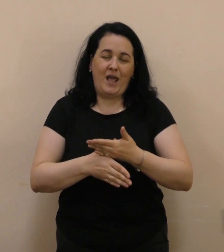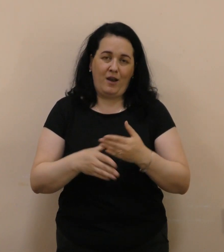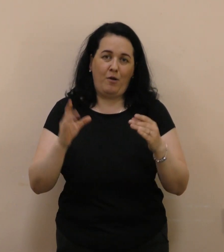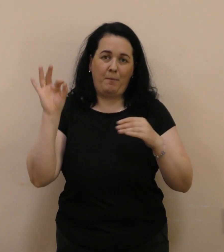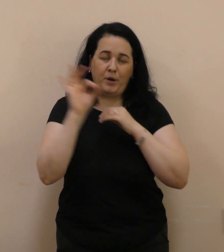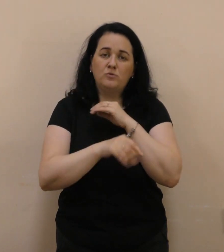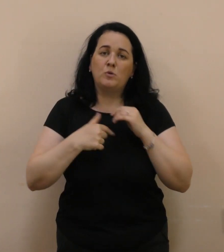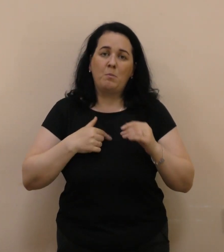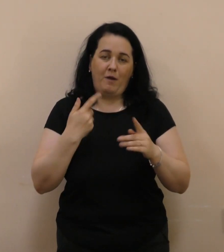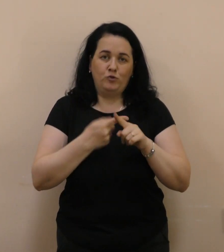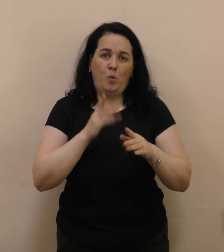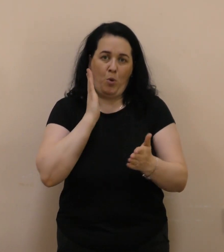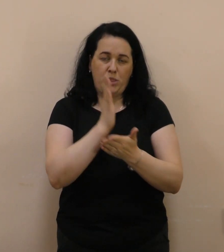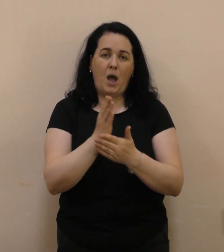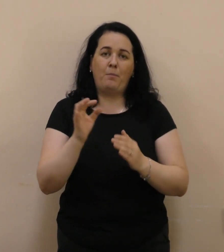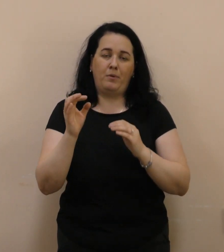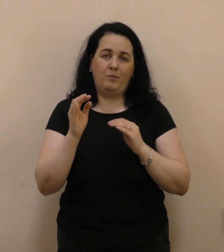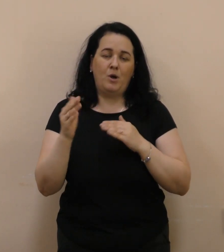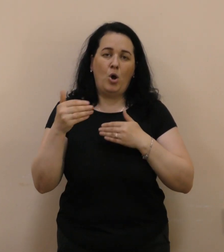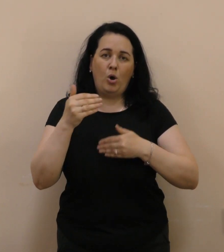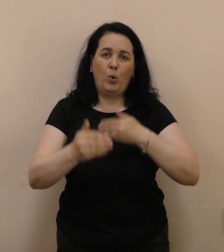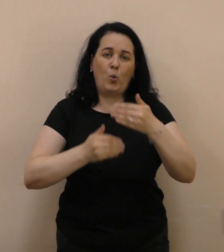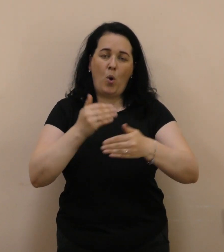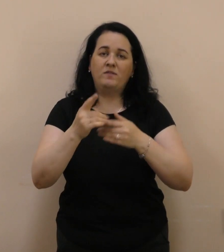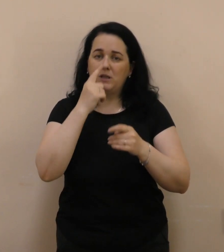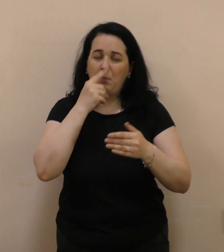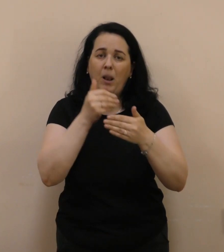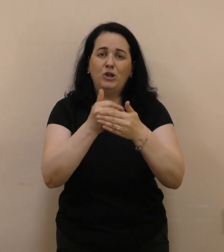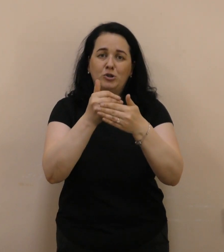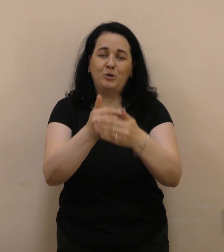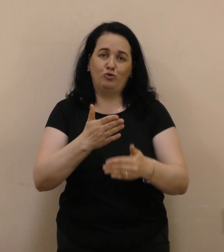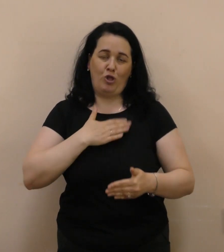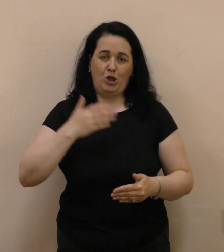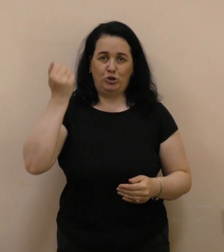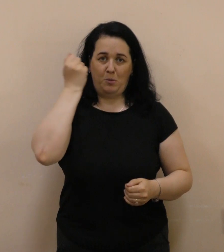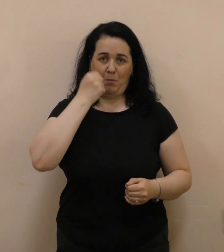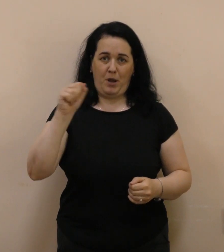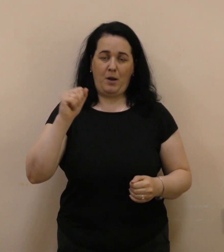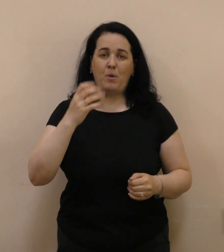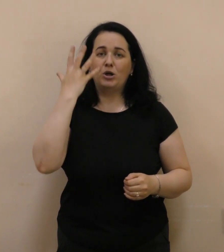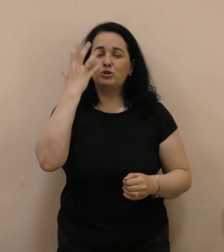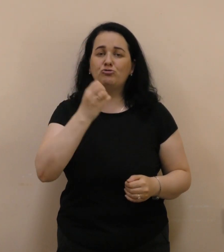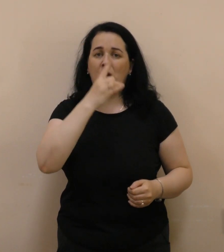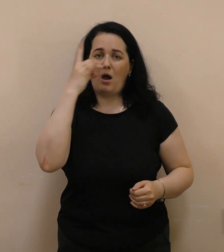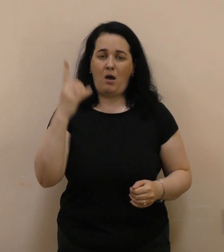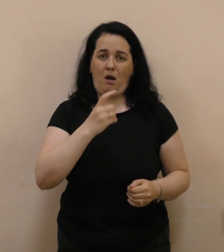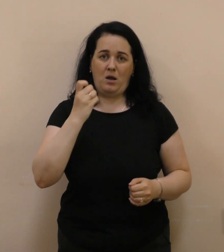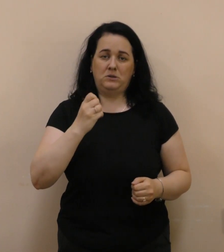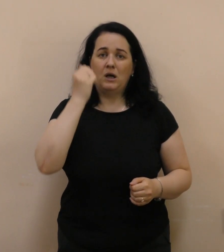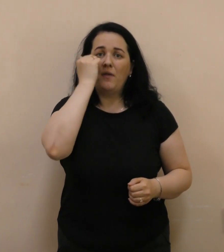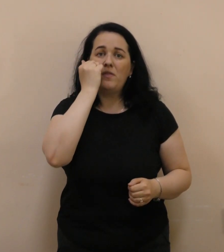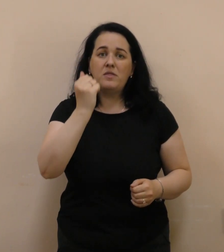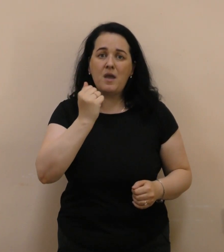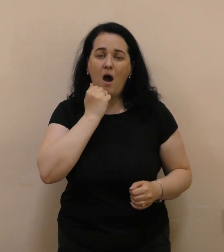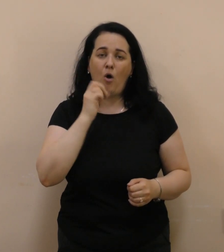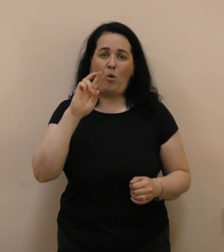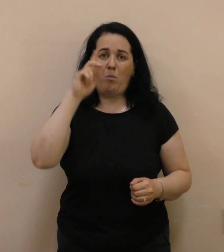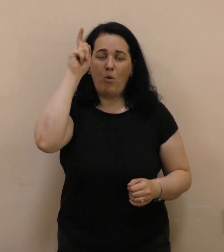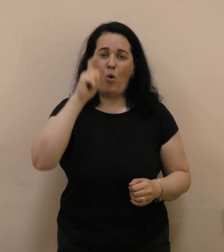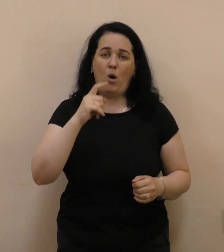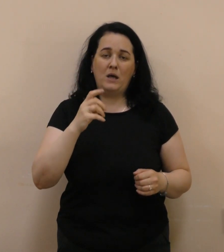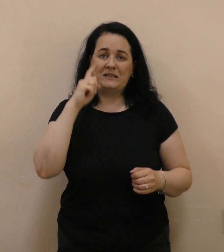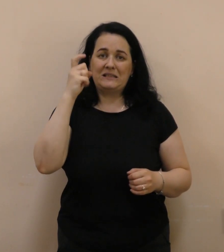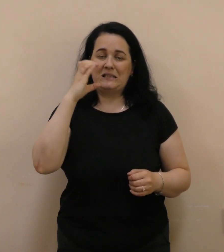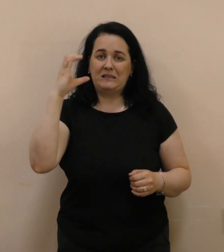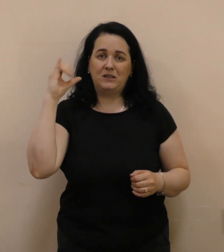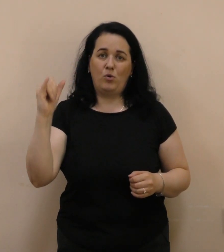рухаємося все ближче і ближче до нашої перемоги. Ще раз дякую Богу і Збройним